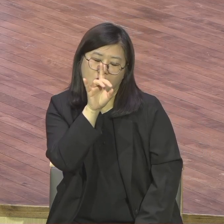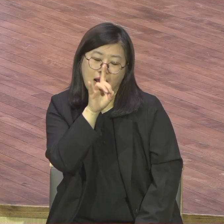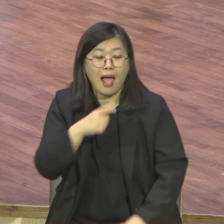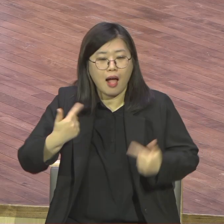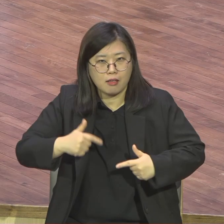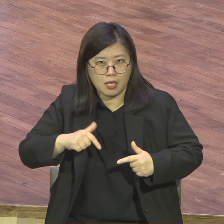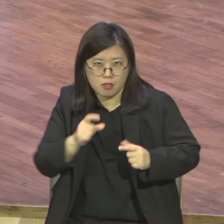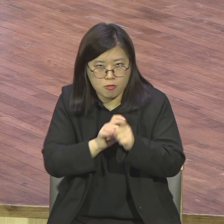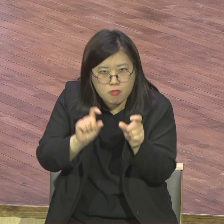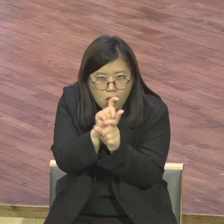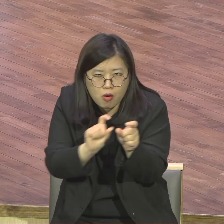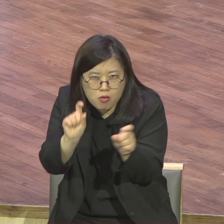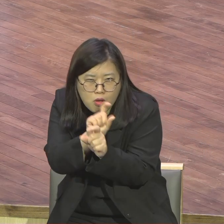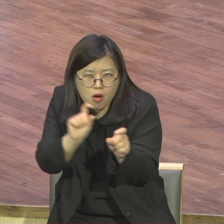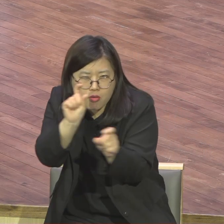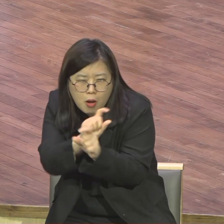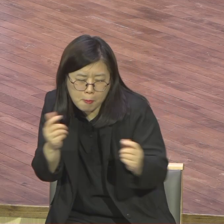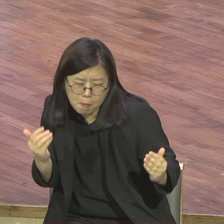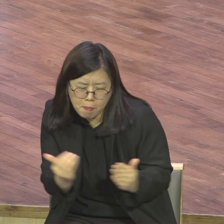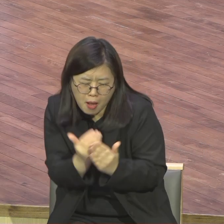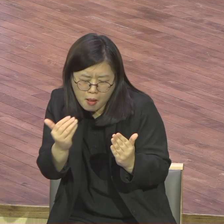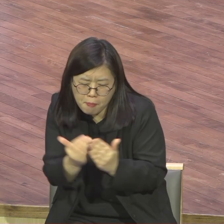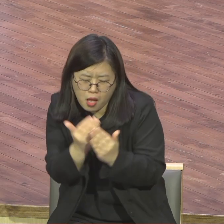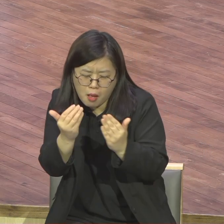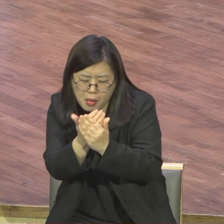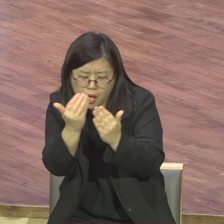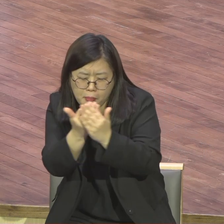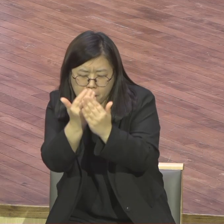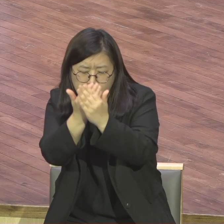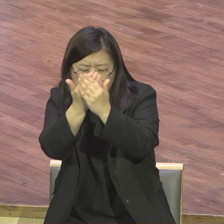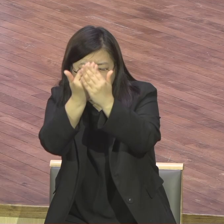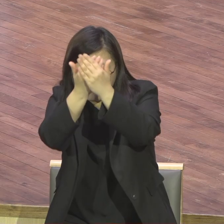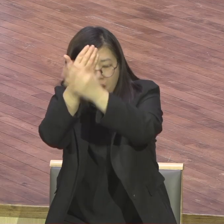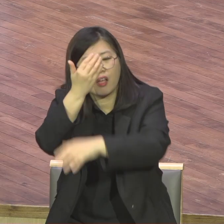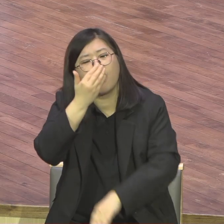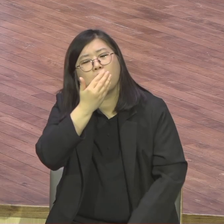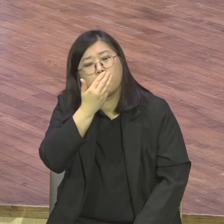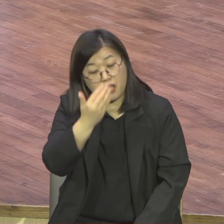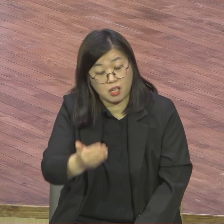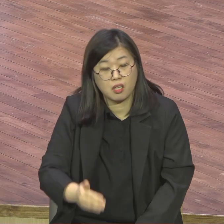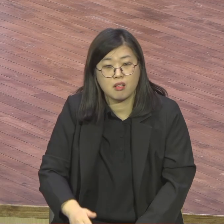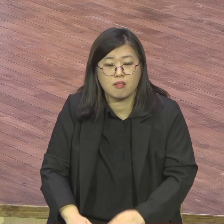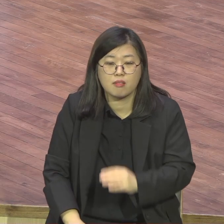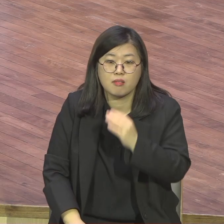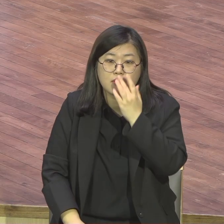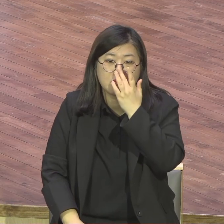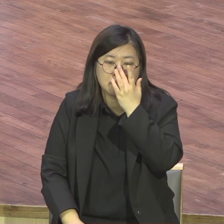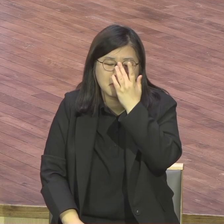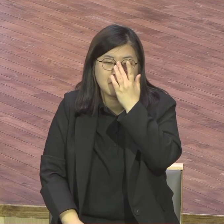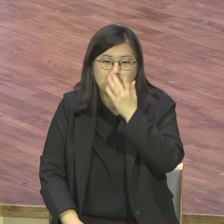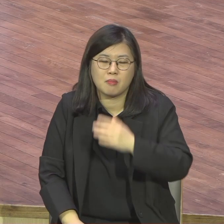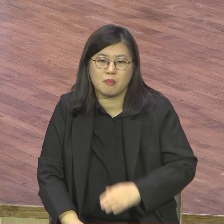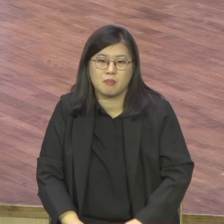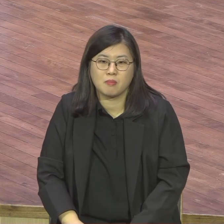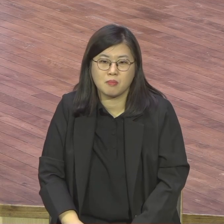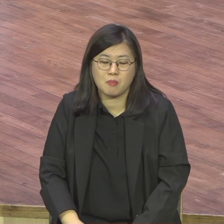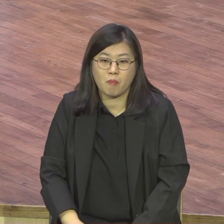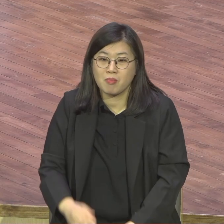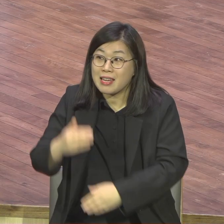얘기에요 평범해질 텀이 없다 중요한 고백이겠죠 하나님께서 내게 주신 헤븐이